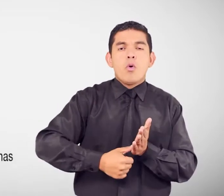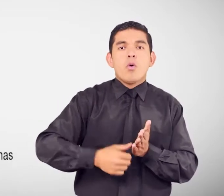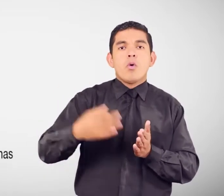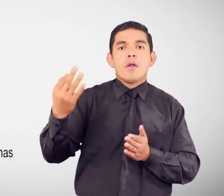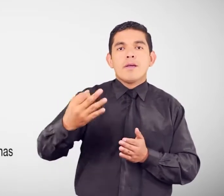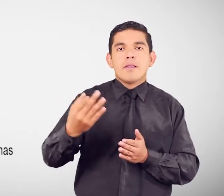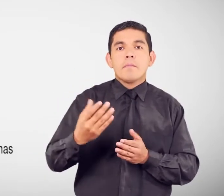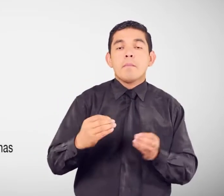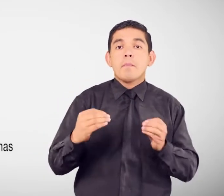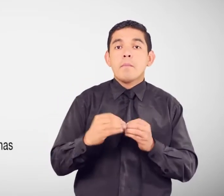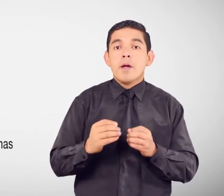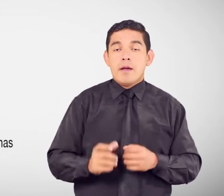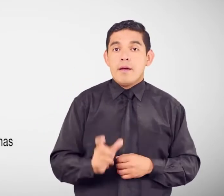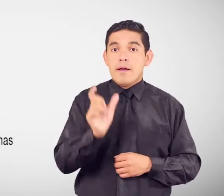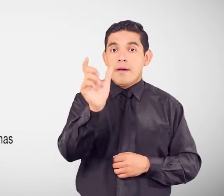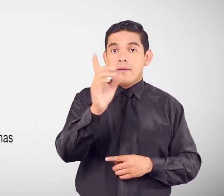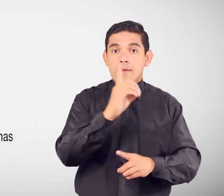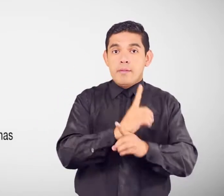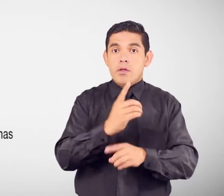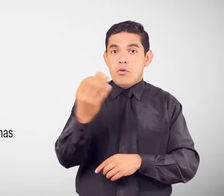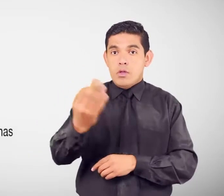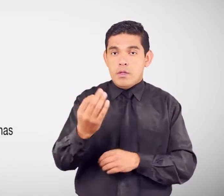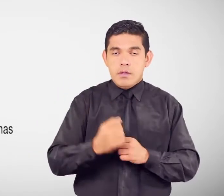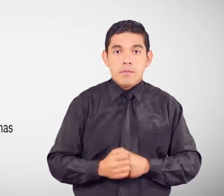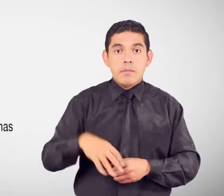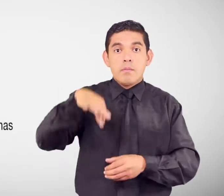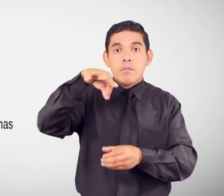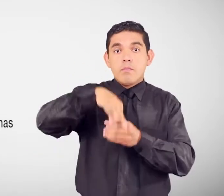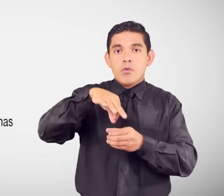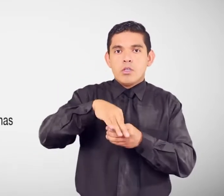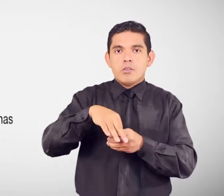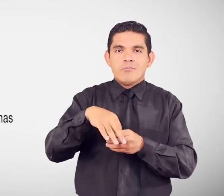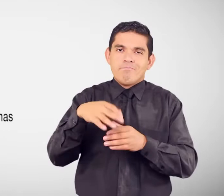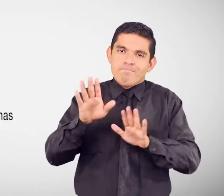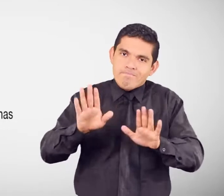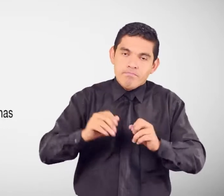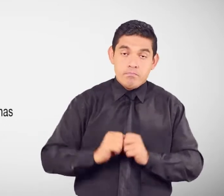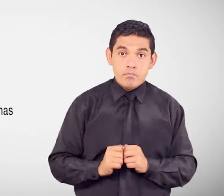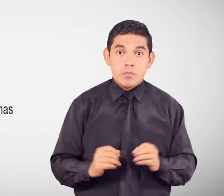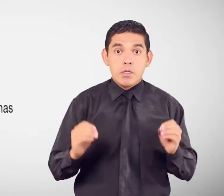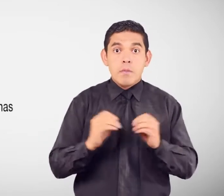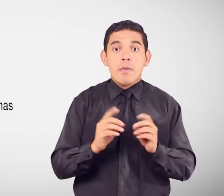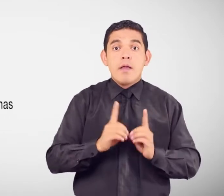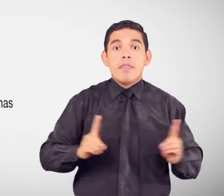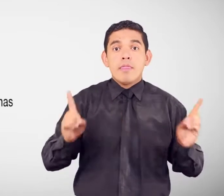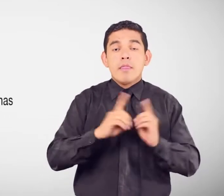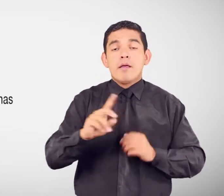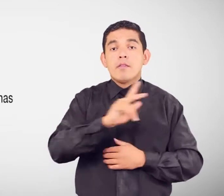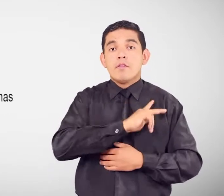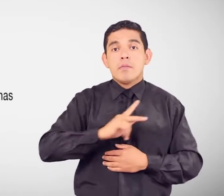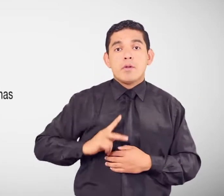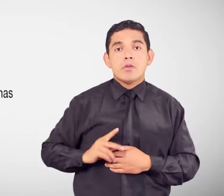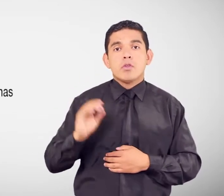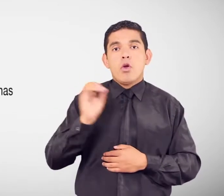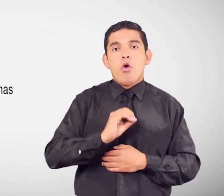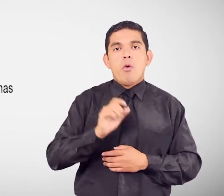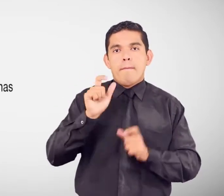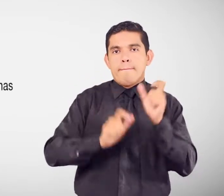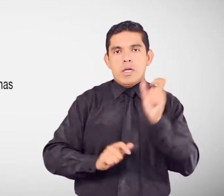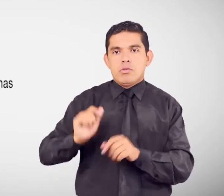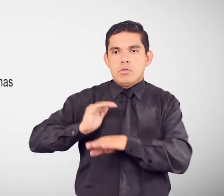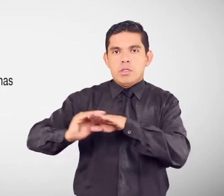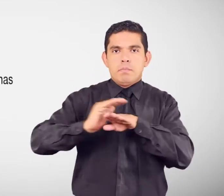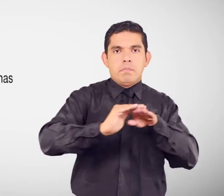discapacidad Papeleta de votación Opcional Datos personales Y o de las personas Que deseas